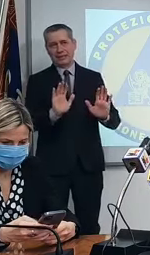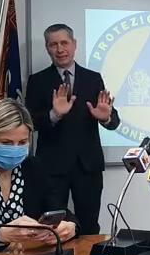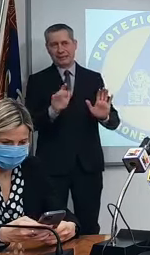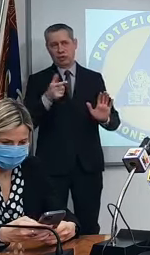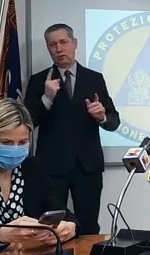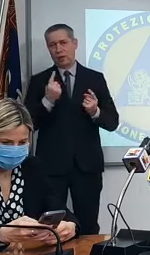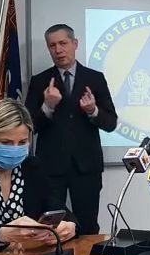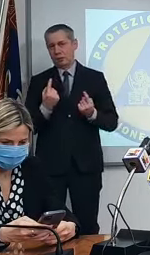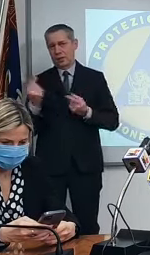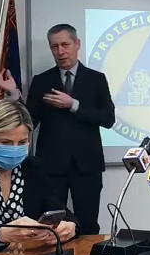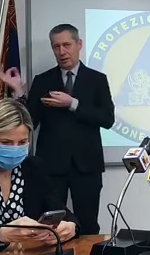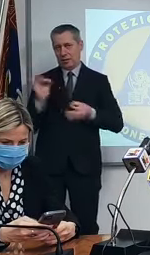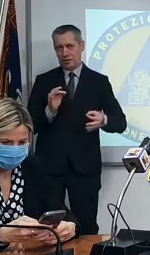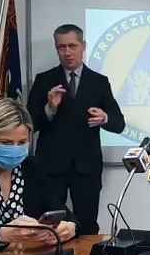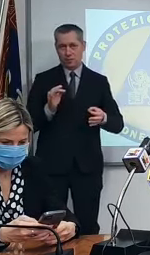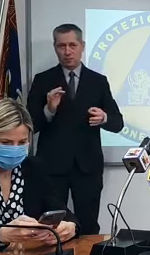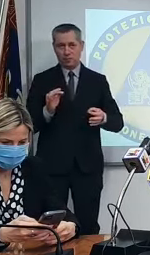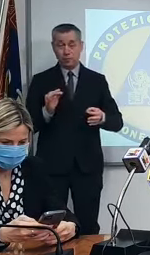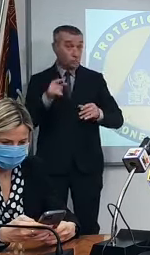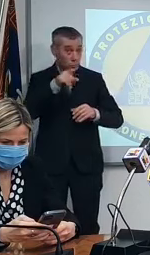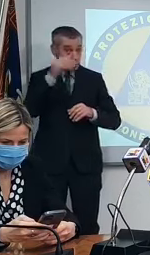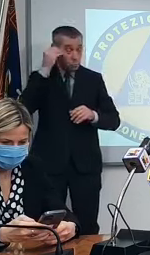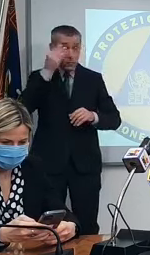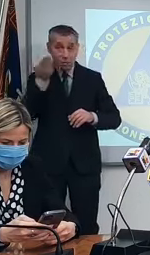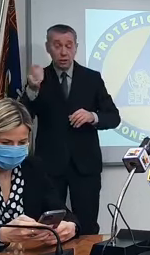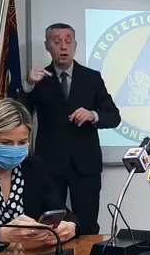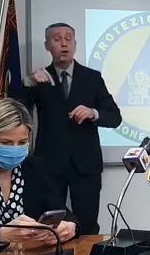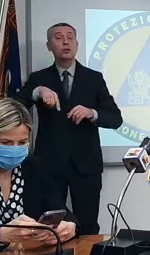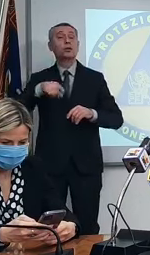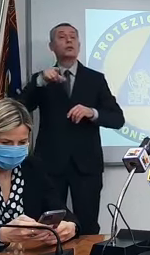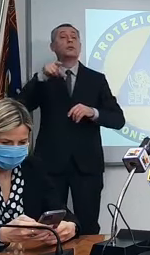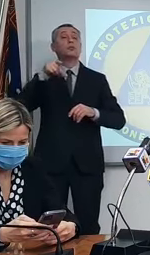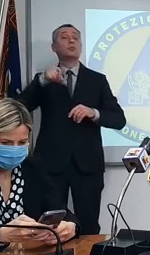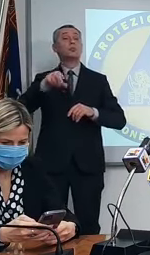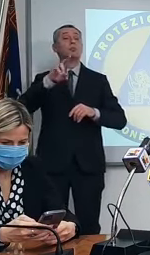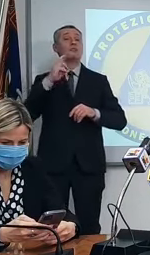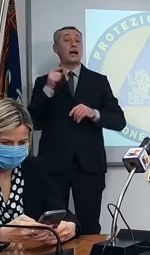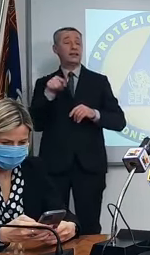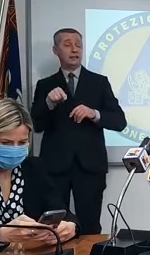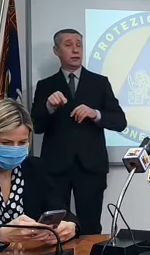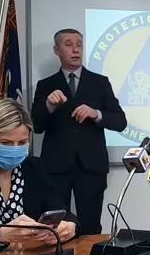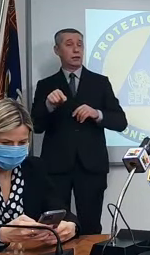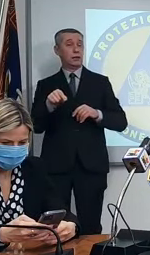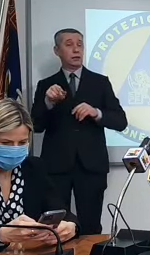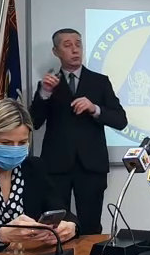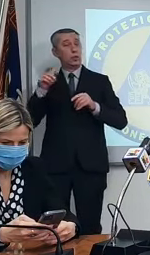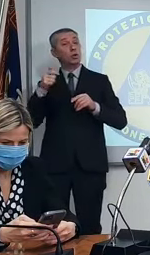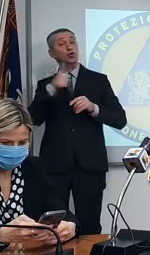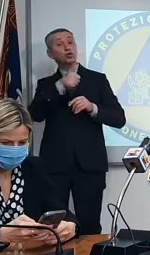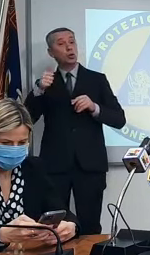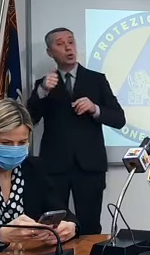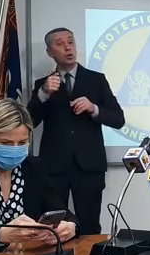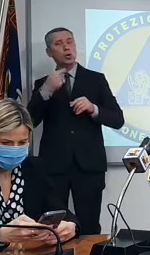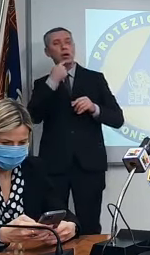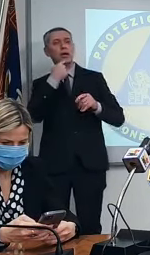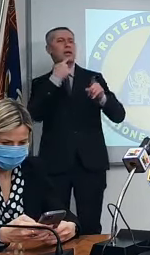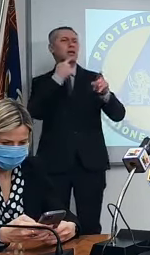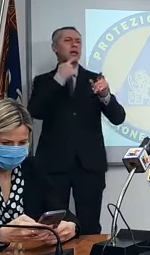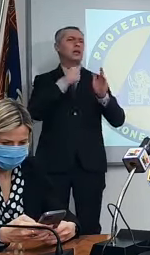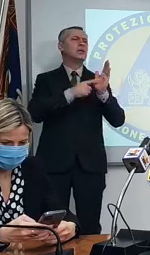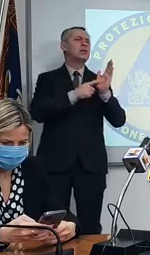da dove partiamo. E considerate che noi Pfizer non è che lo abbiamo dedicato a chi non aveva titolo. Per cui